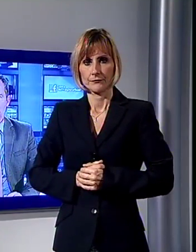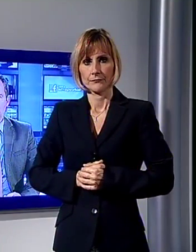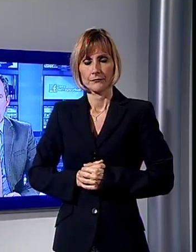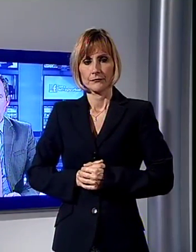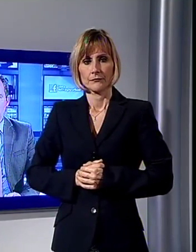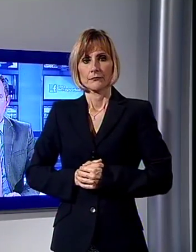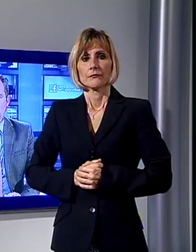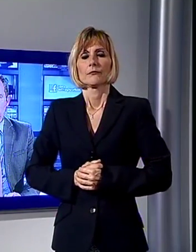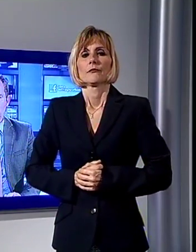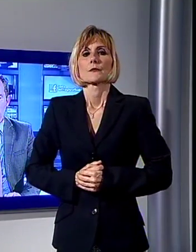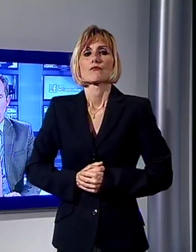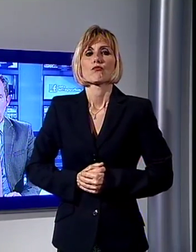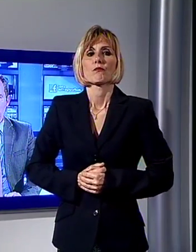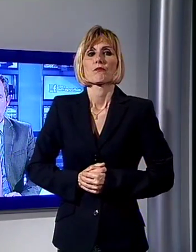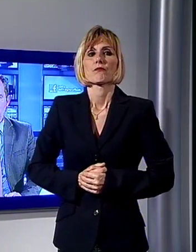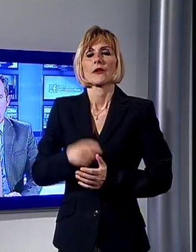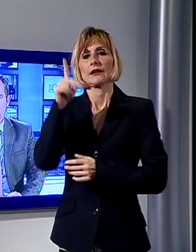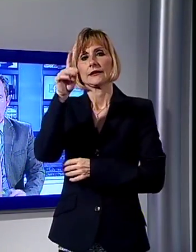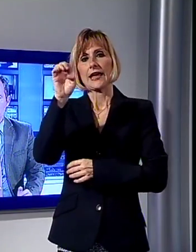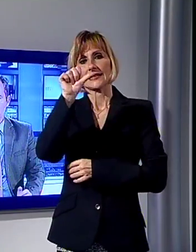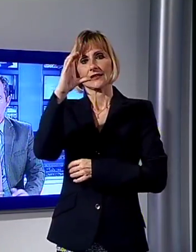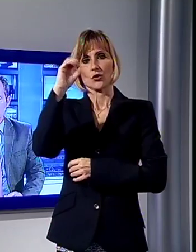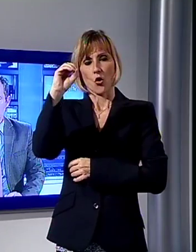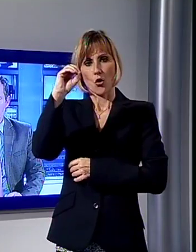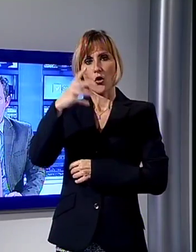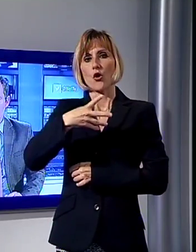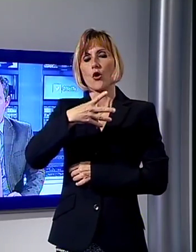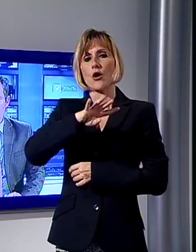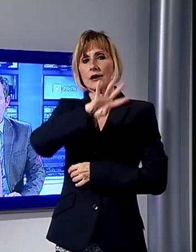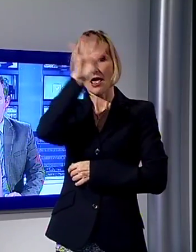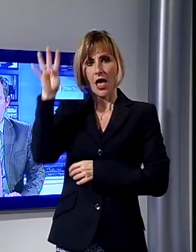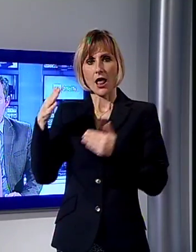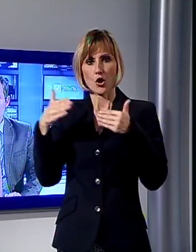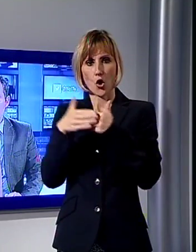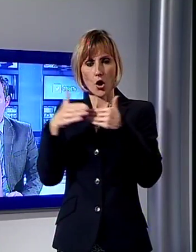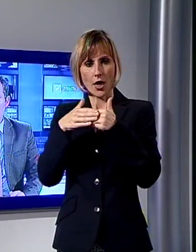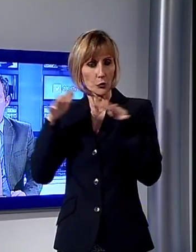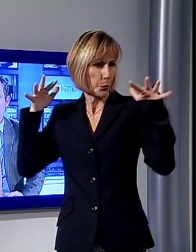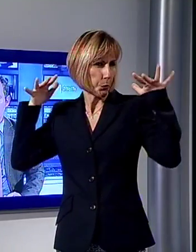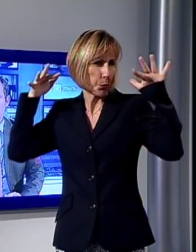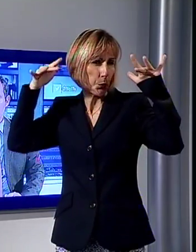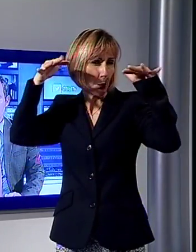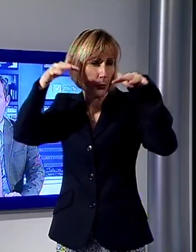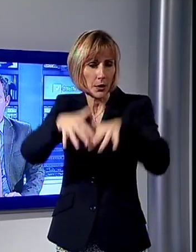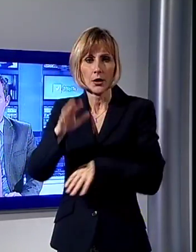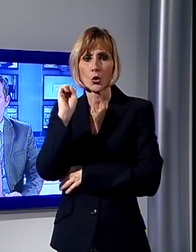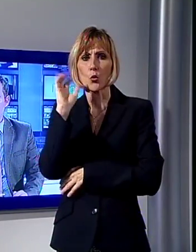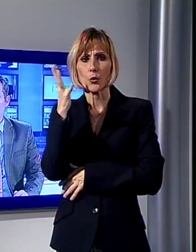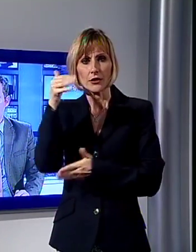record al Desco, al Real Collegio nel primo weekend di apertura, 15 mila visitatori e